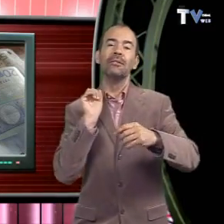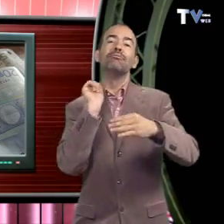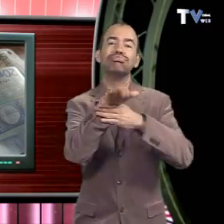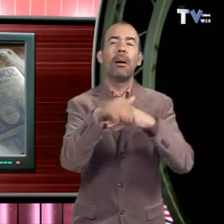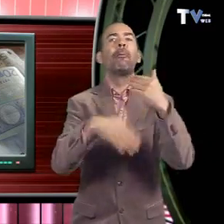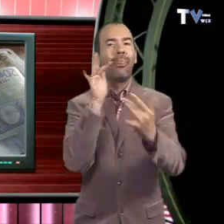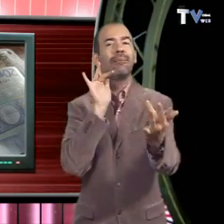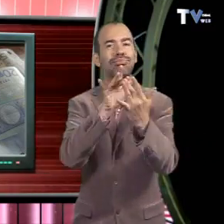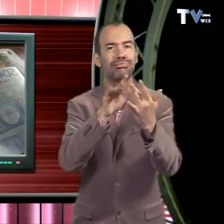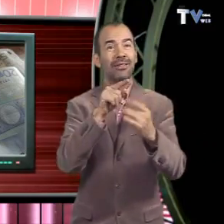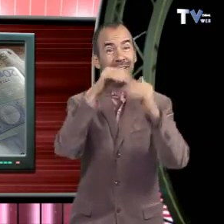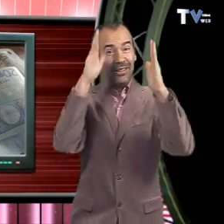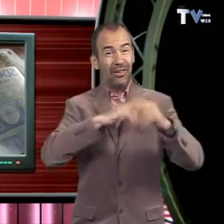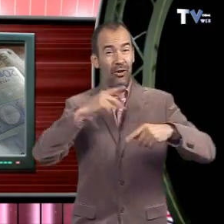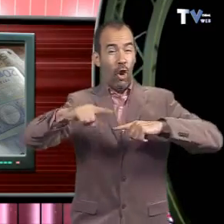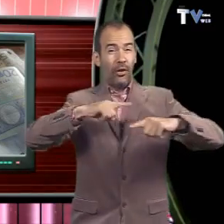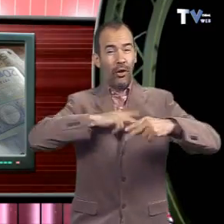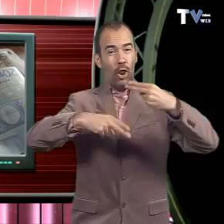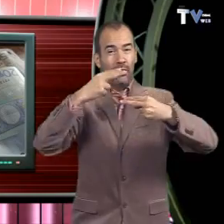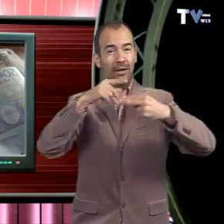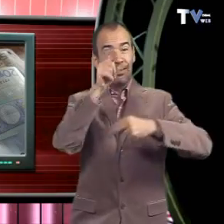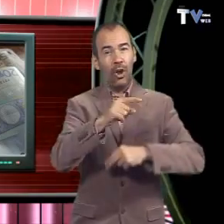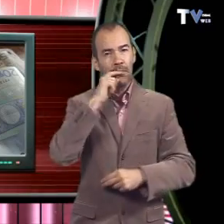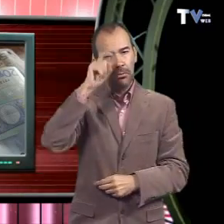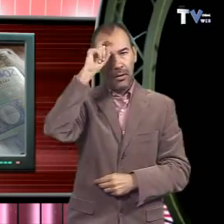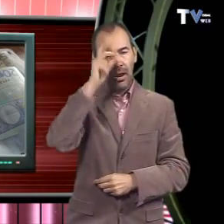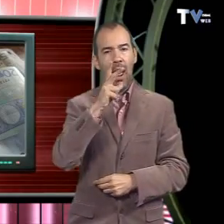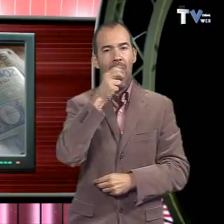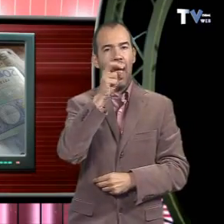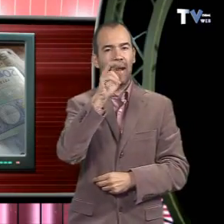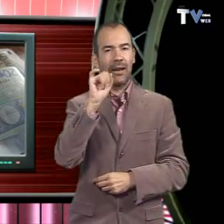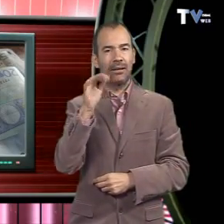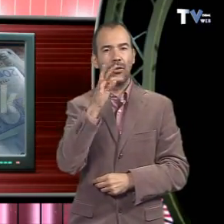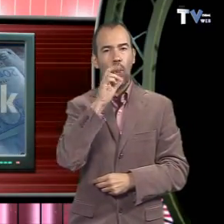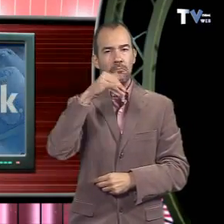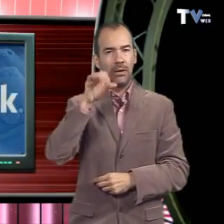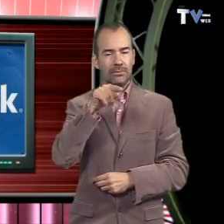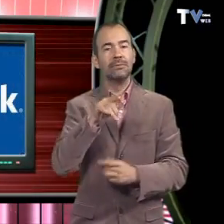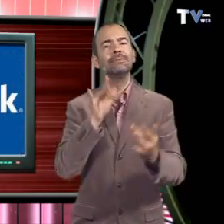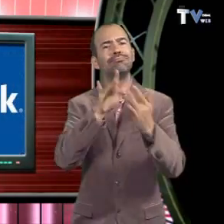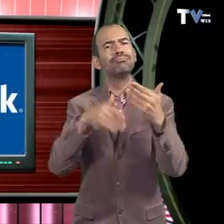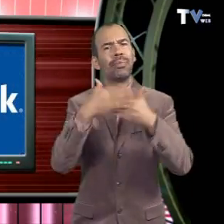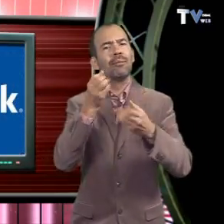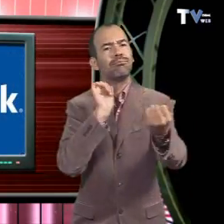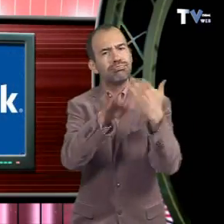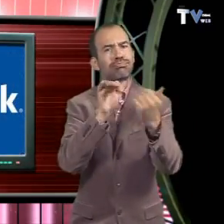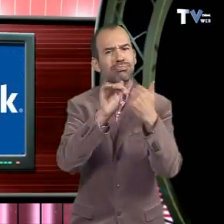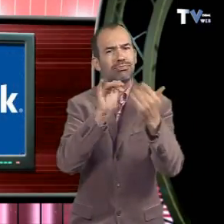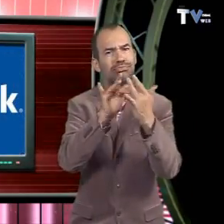un premi de 600.000 lliures, per un que per rebre el n'havia d'enviar 300 a una adreça